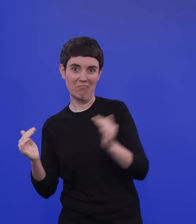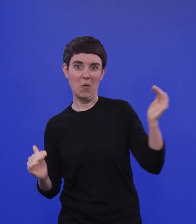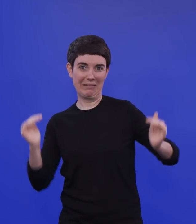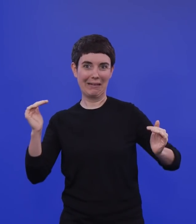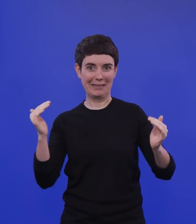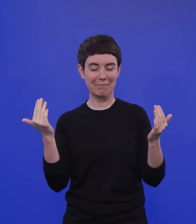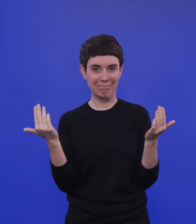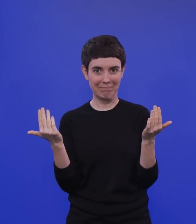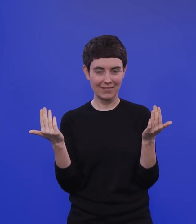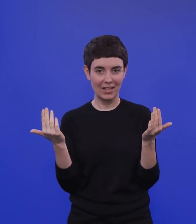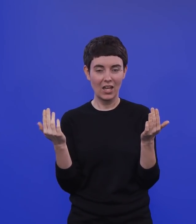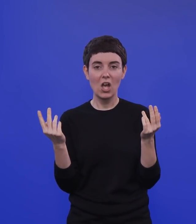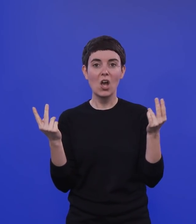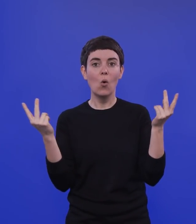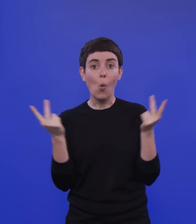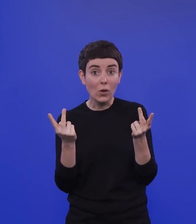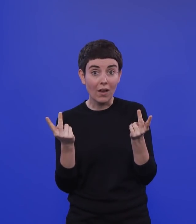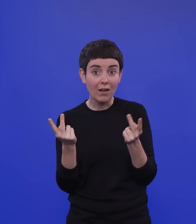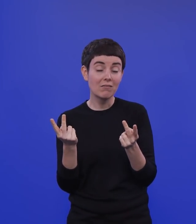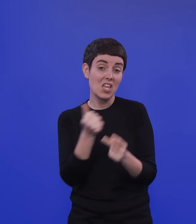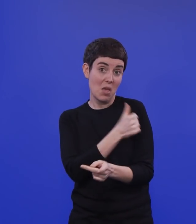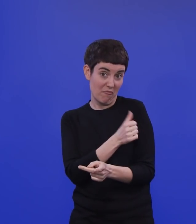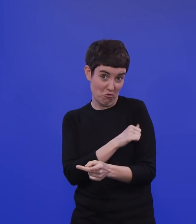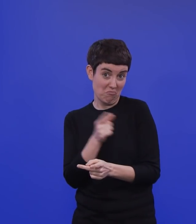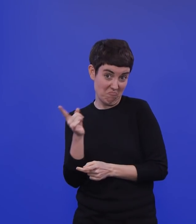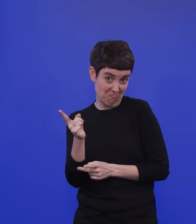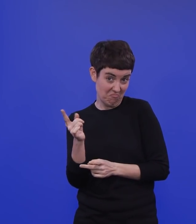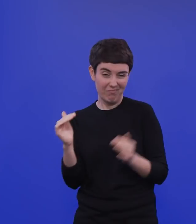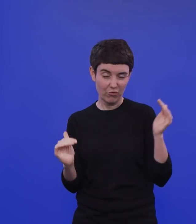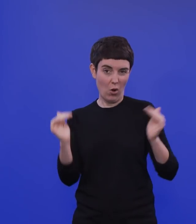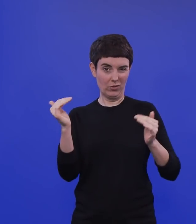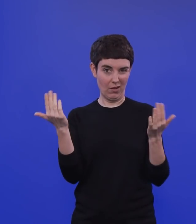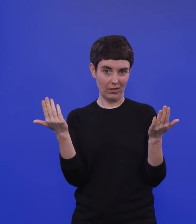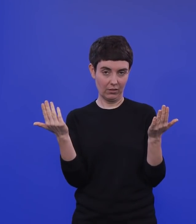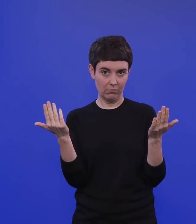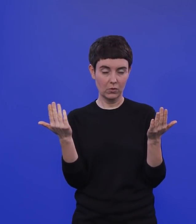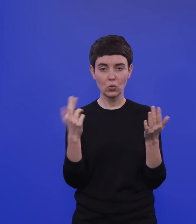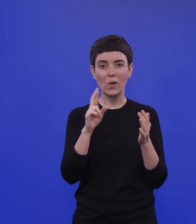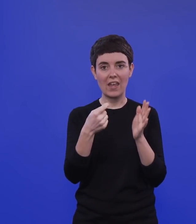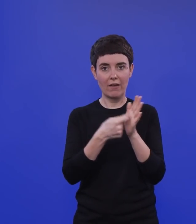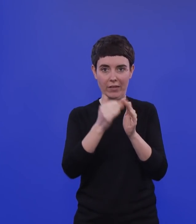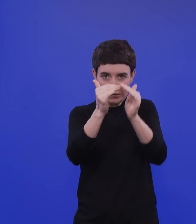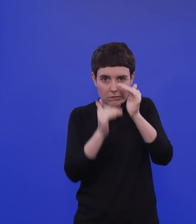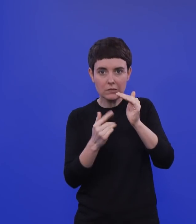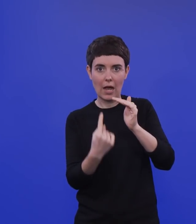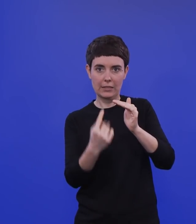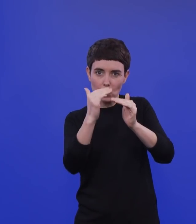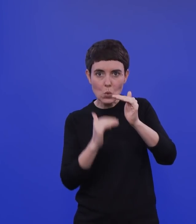entsprechenden Anteil Geimpfter erfordert, um den R-Wert wieder unter 1 zu bringen. Also solche einfachen